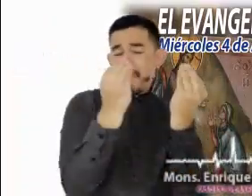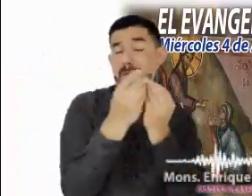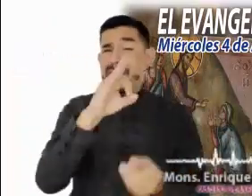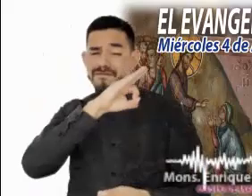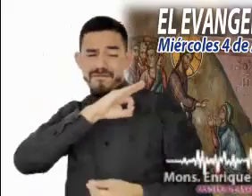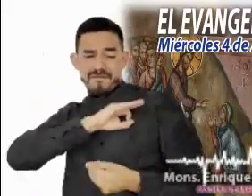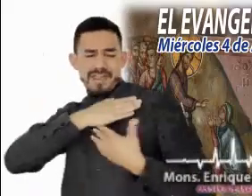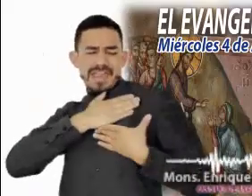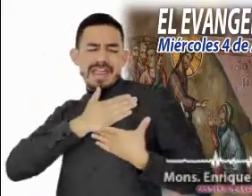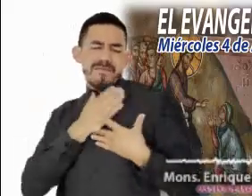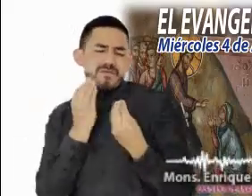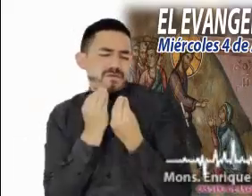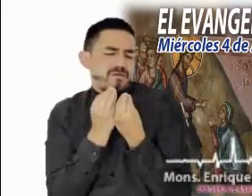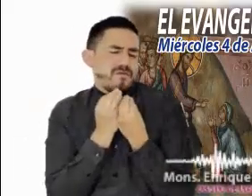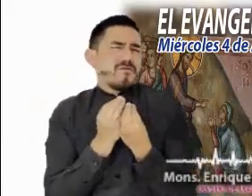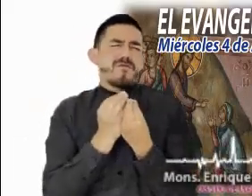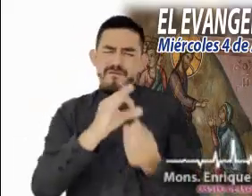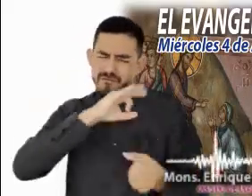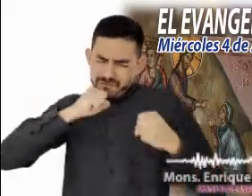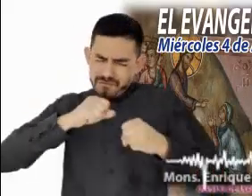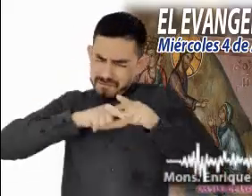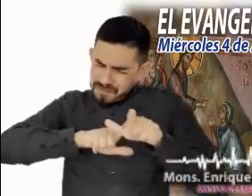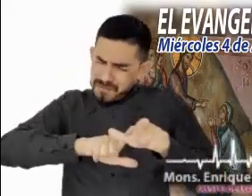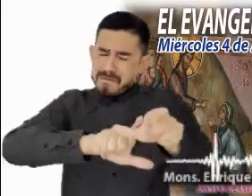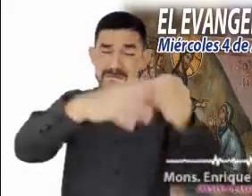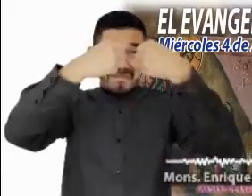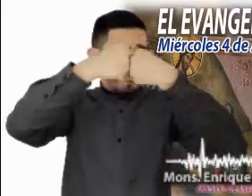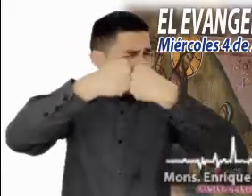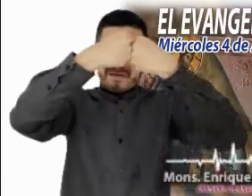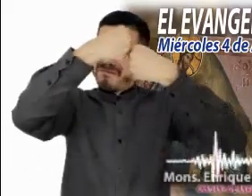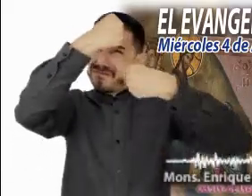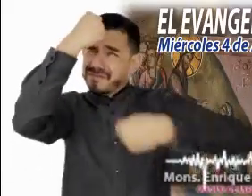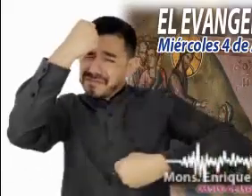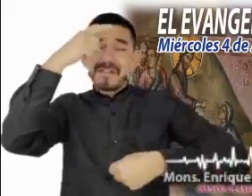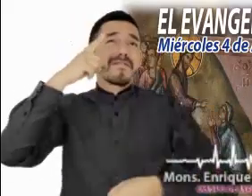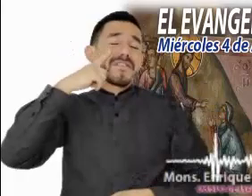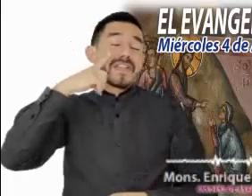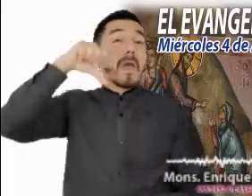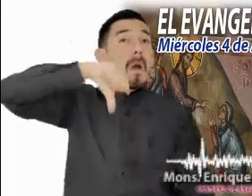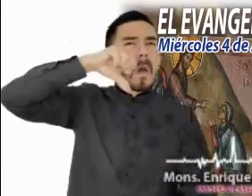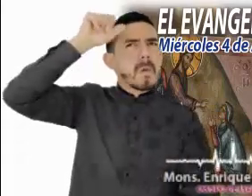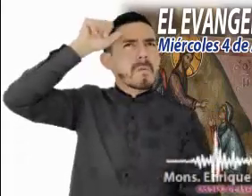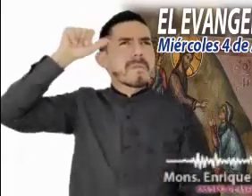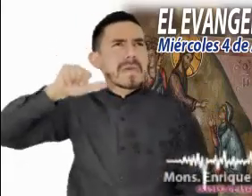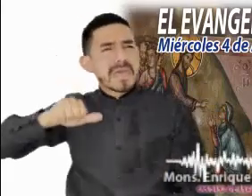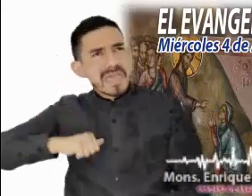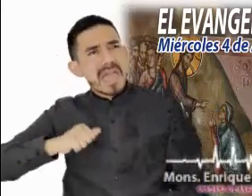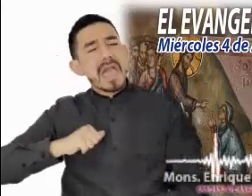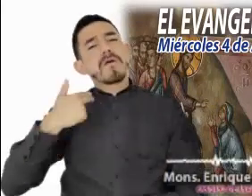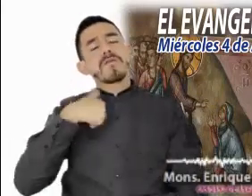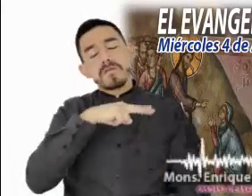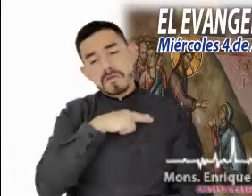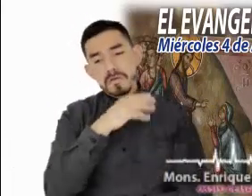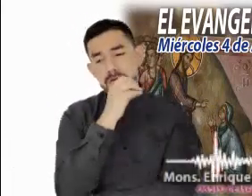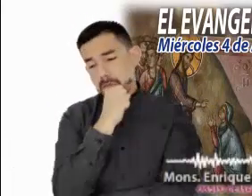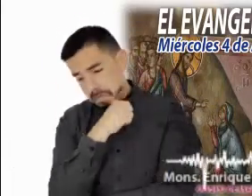Cuando la fe y el amor se unen, no tienen fronteras. Quizás el pecado más grave de nuestros días sea la